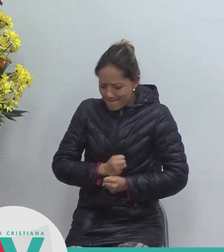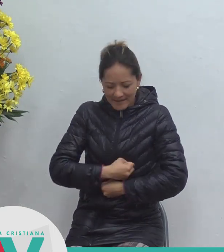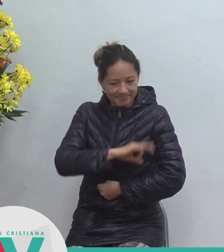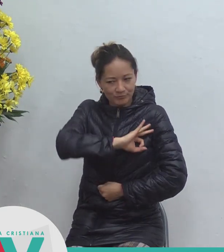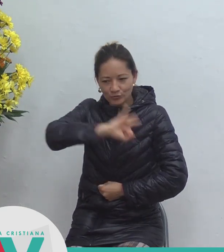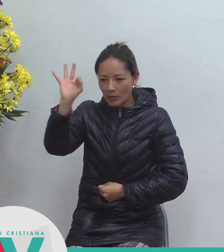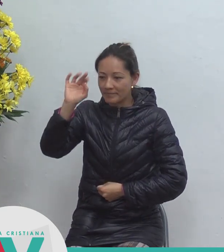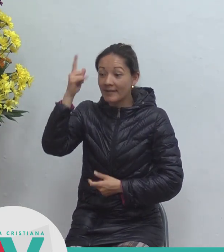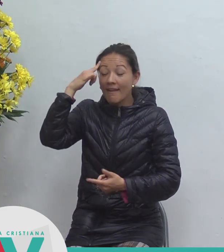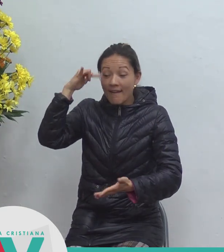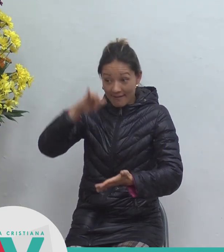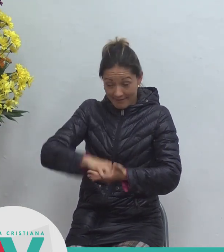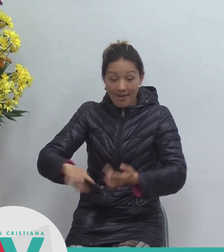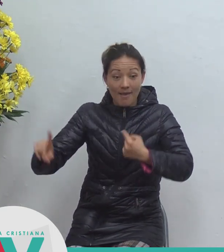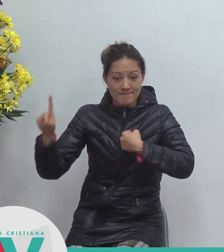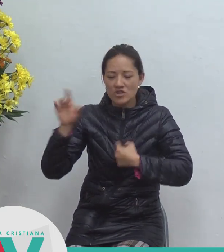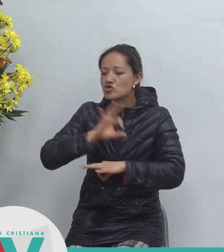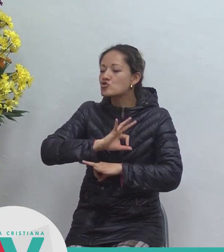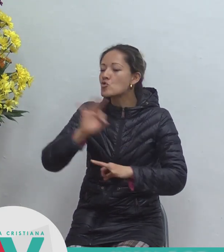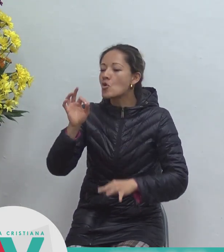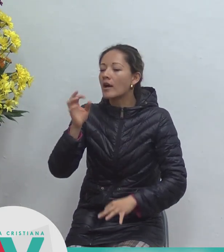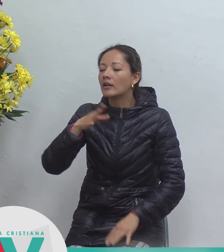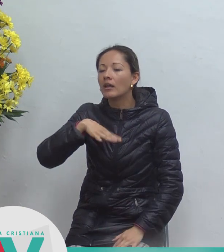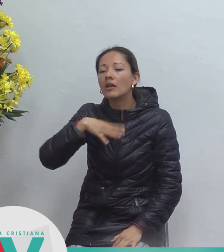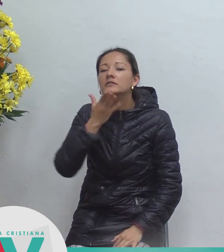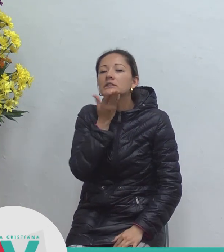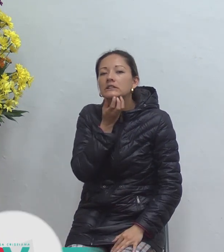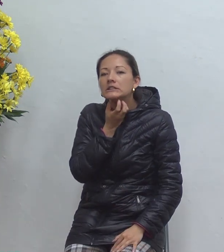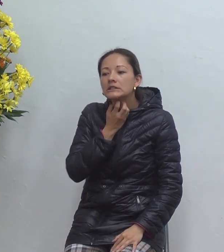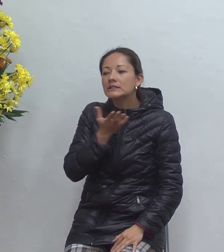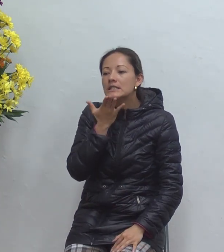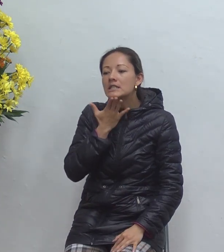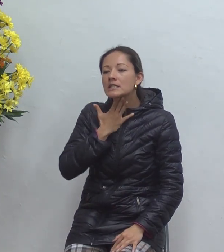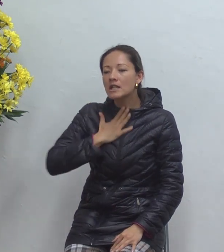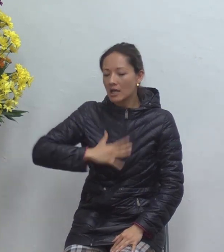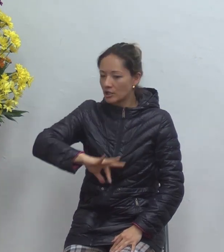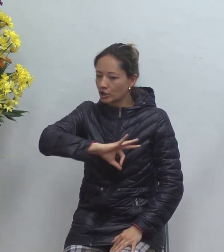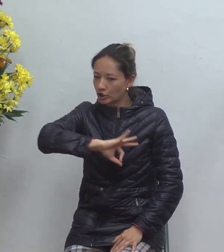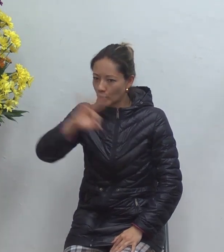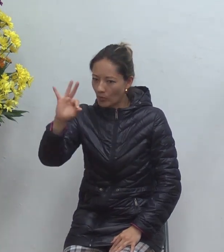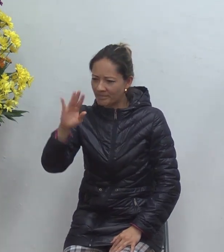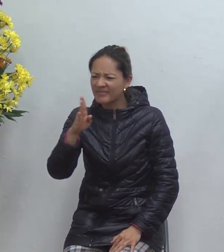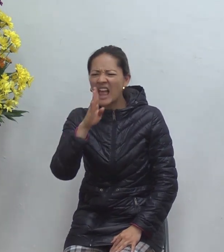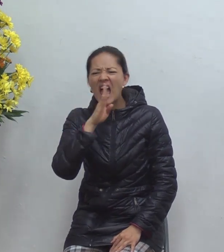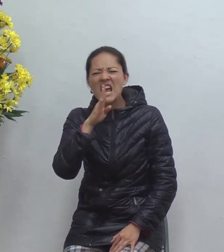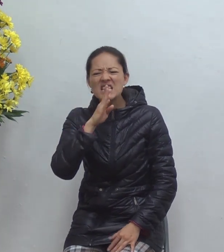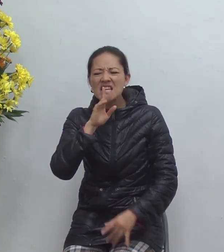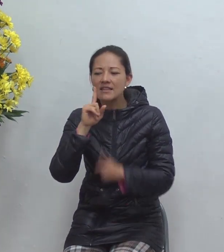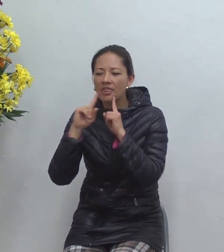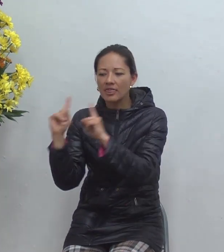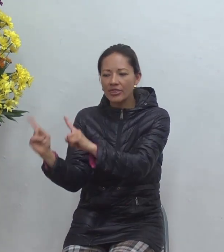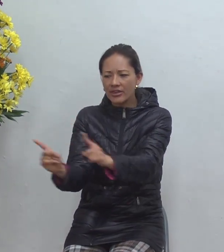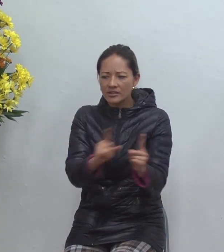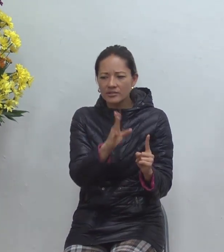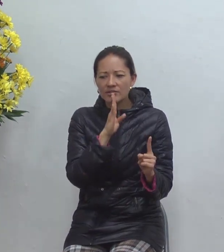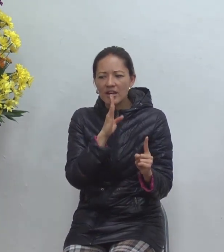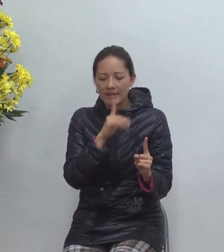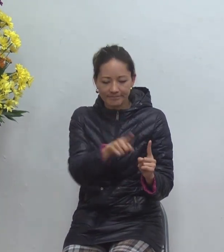no tendrá sed jamás aquí él está diciendo esto a una gente que había jesús multiplicó el pan y los peces ellos